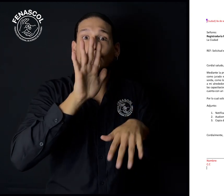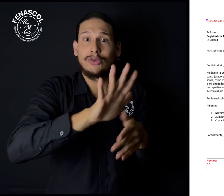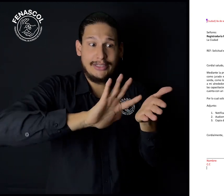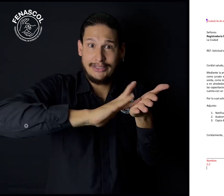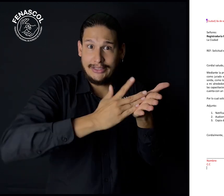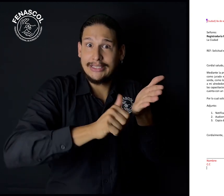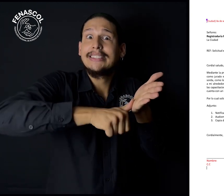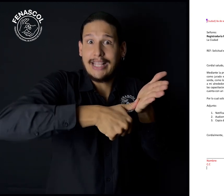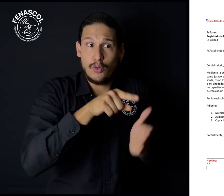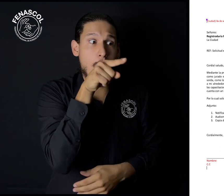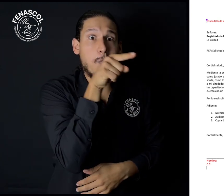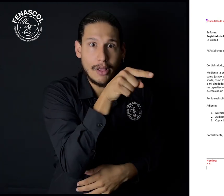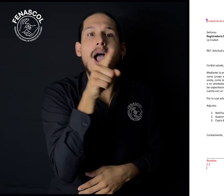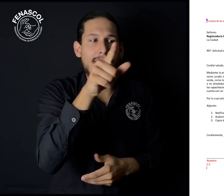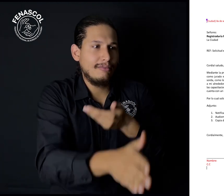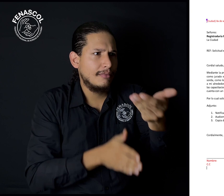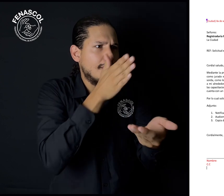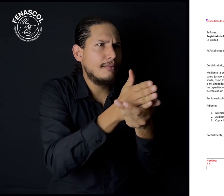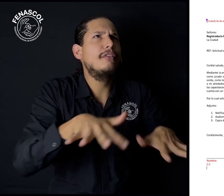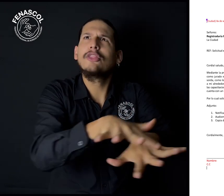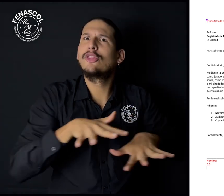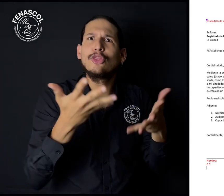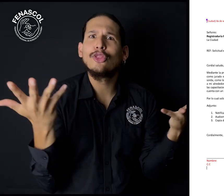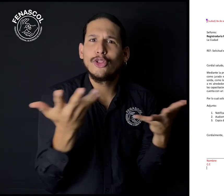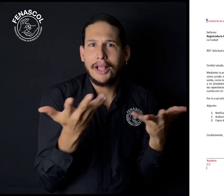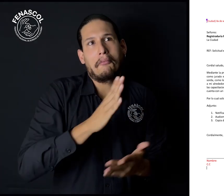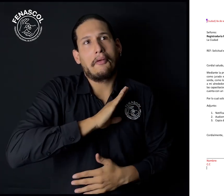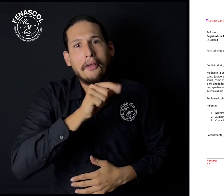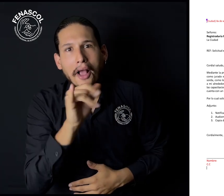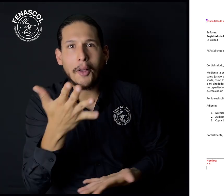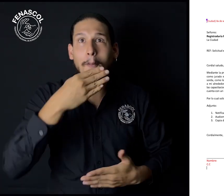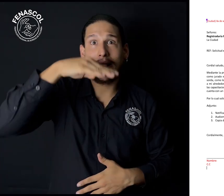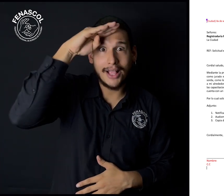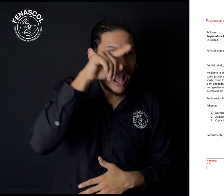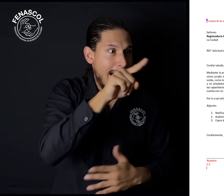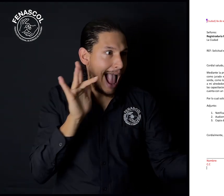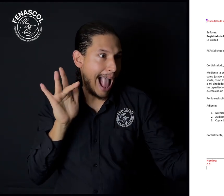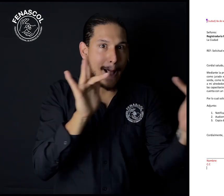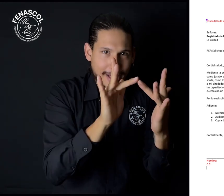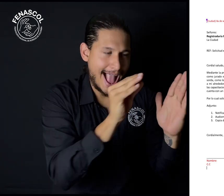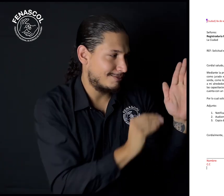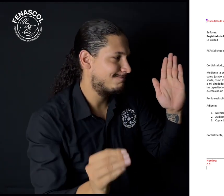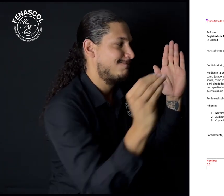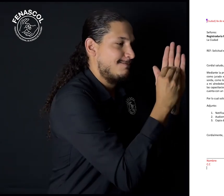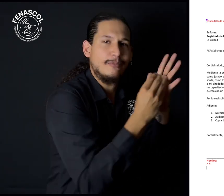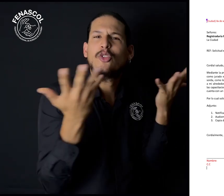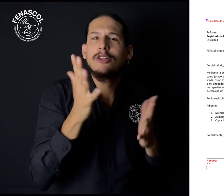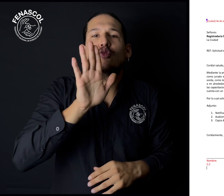a la cual van a llevar esta carta. Puede ser Cali y Medellín. Es importante que sea la oficina a la